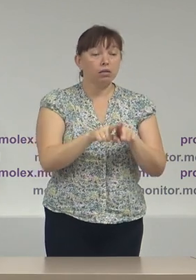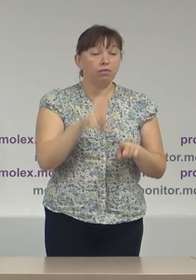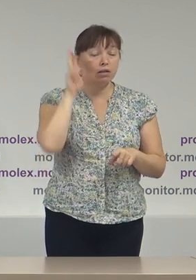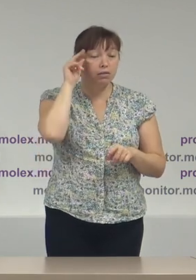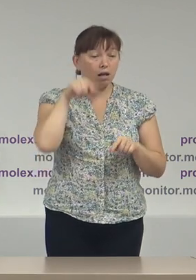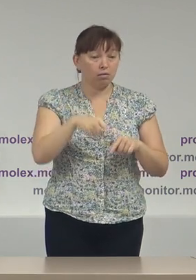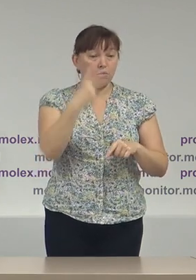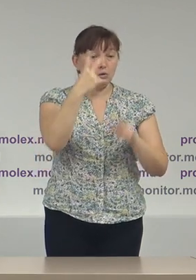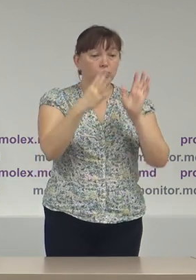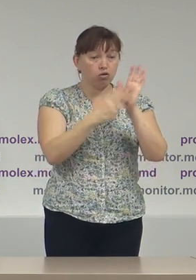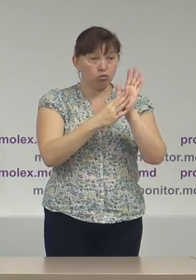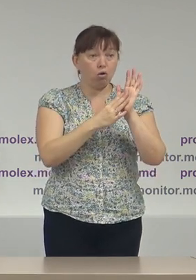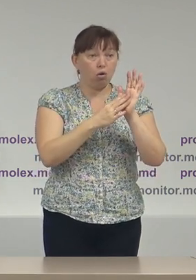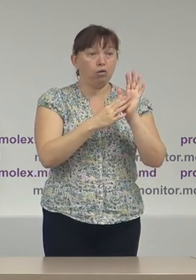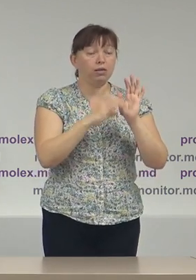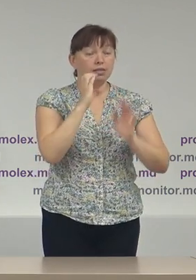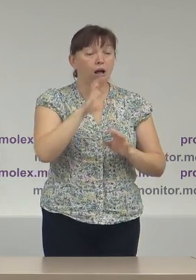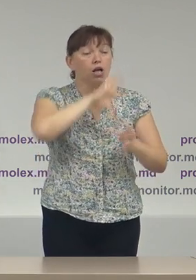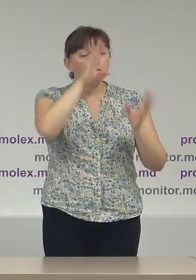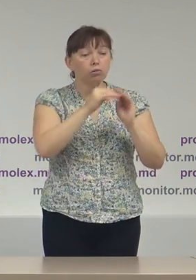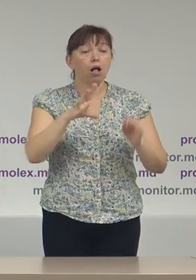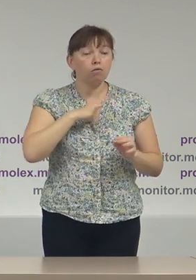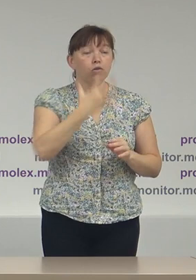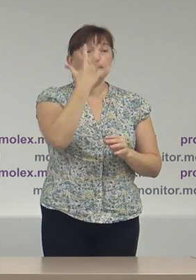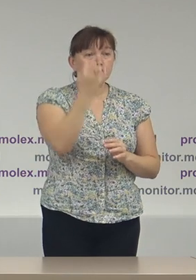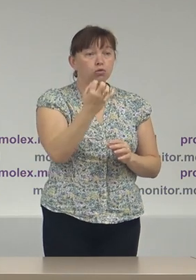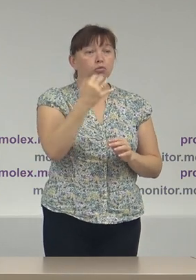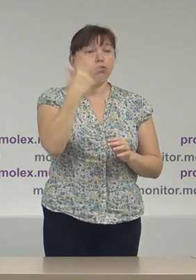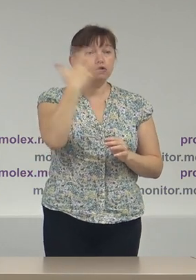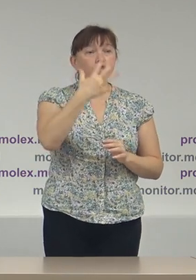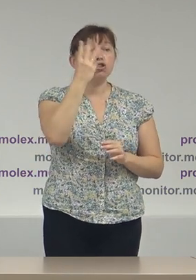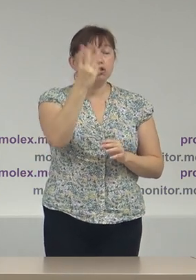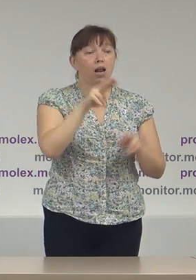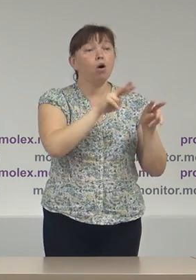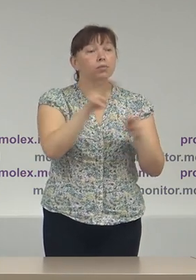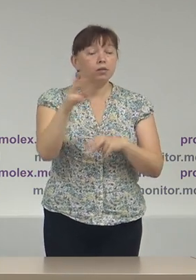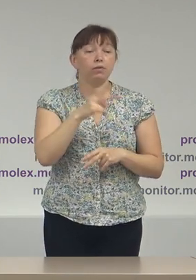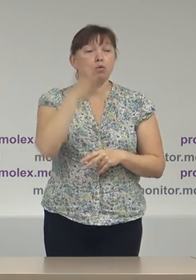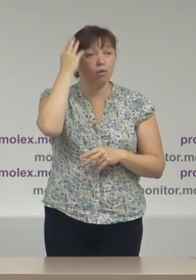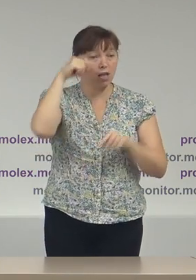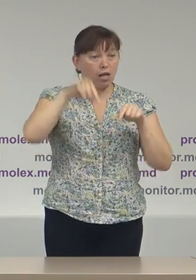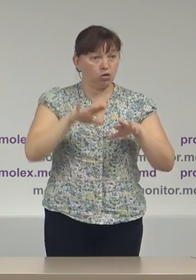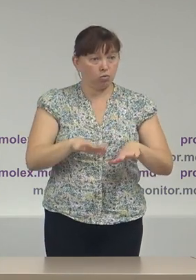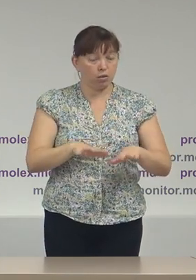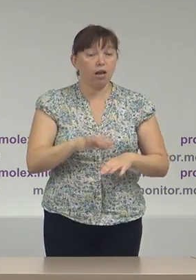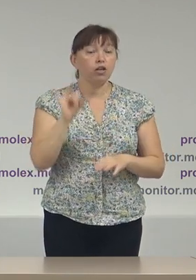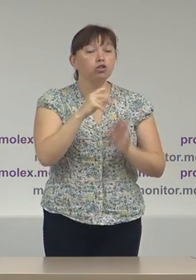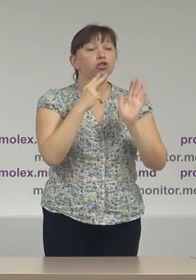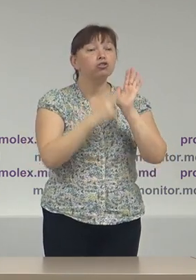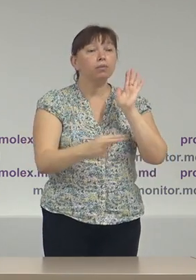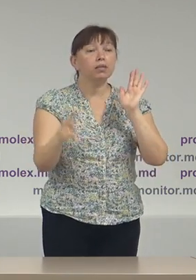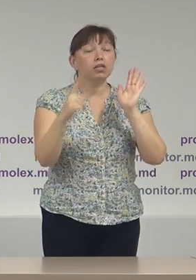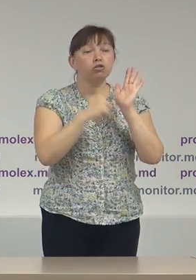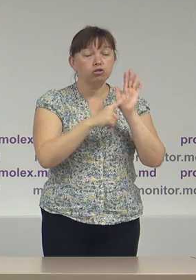data din 29, în total erau acreditați 537 observatori naționali și 76